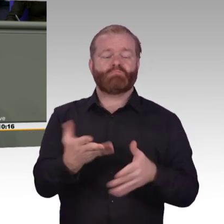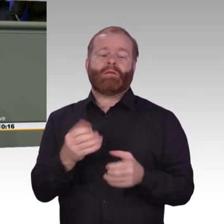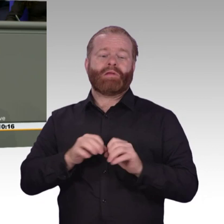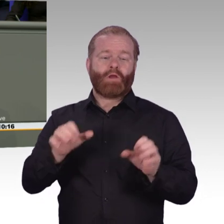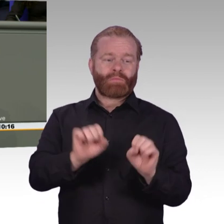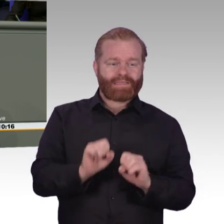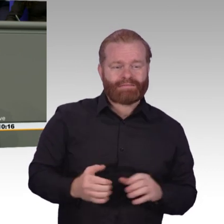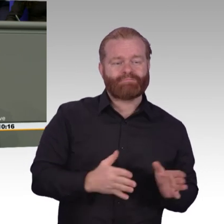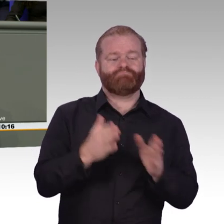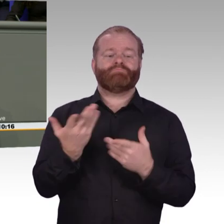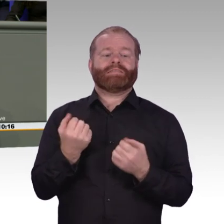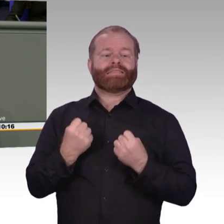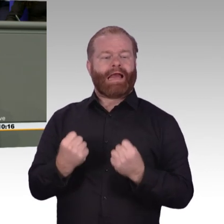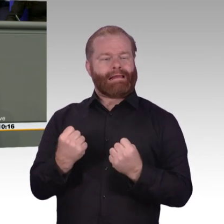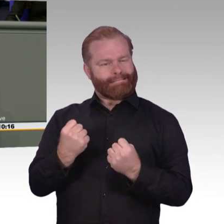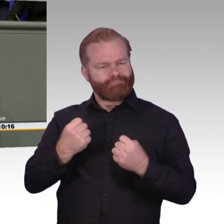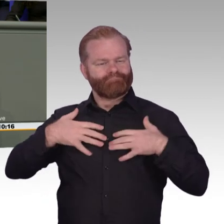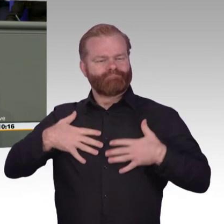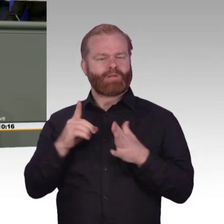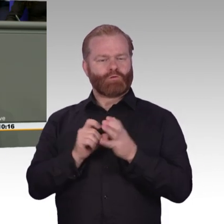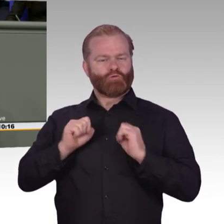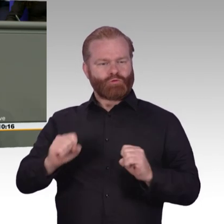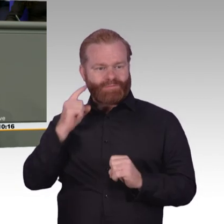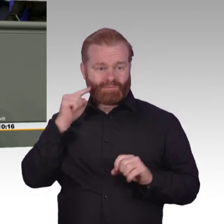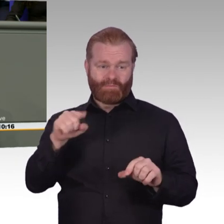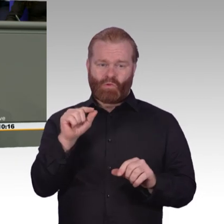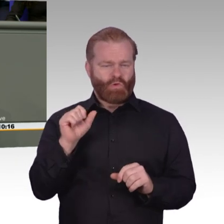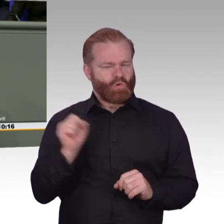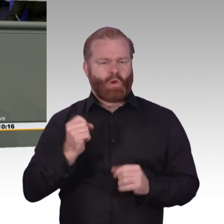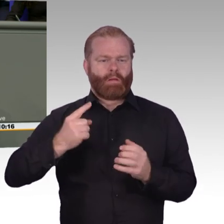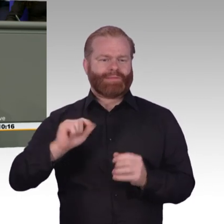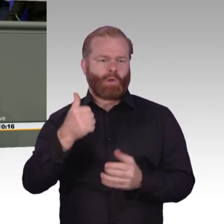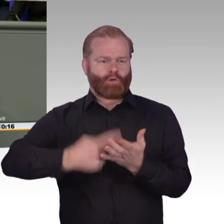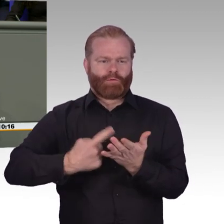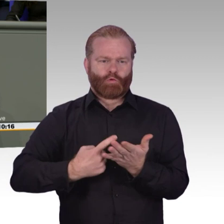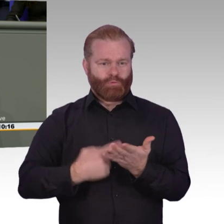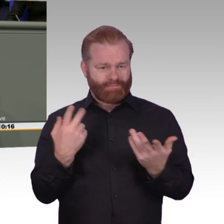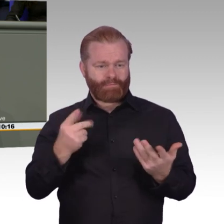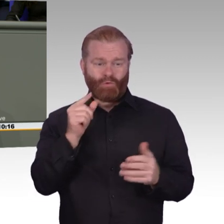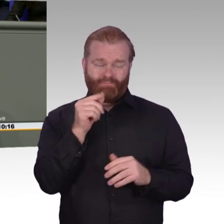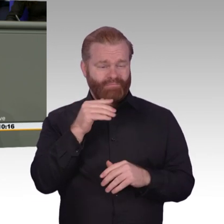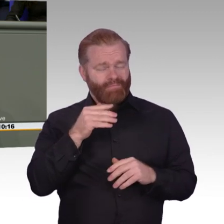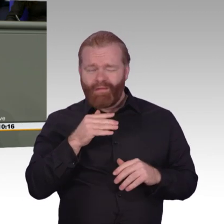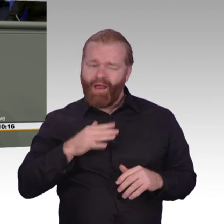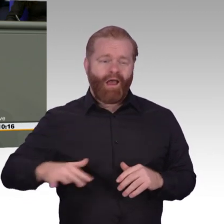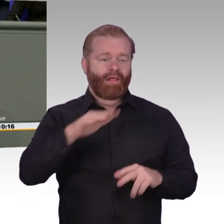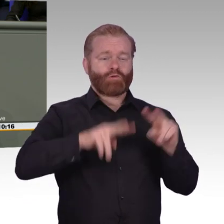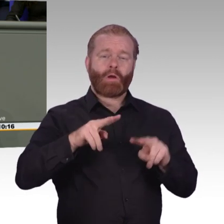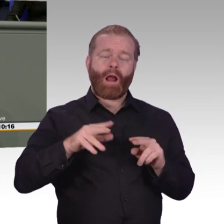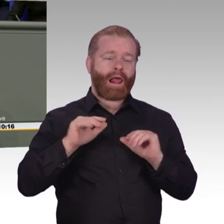akzeptieren, wer Chancen nutzen will, muss auch Risiken eingehen. Mit der Denke von gestern werden wir